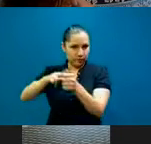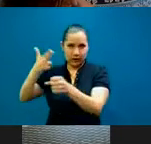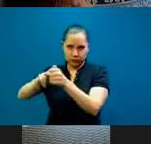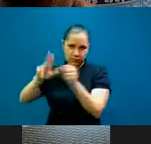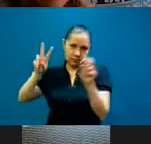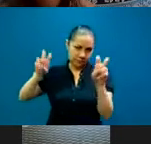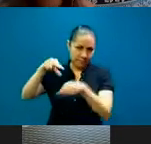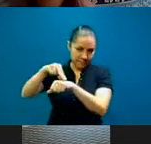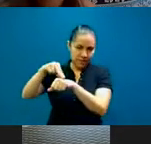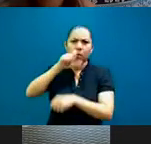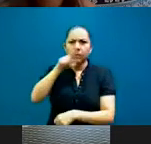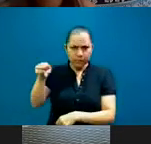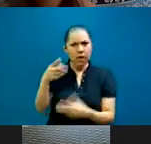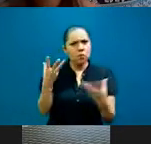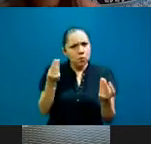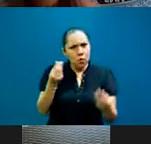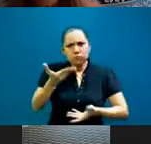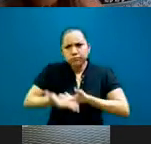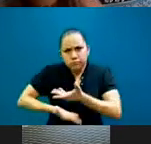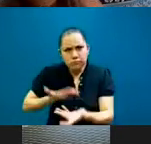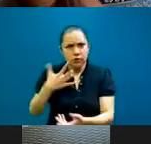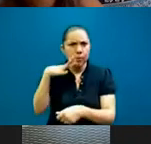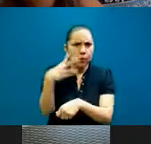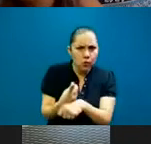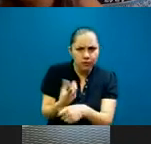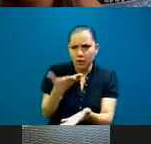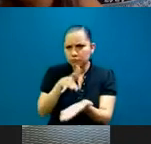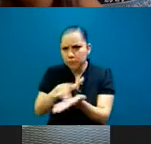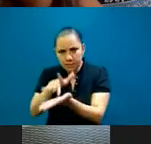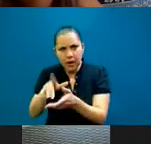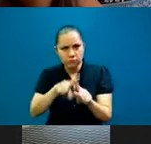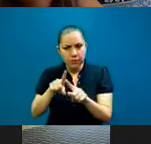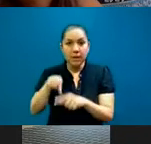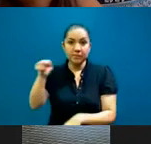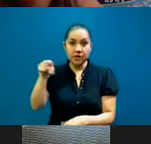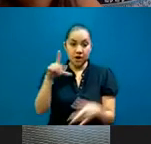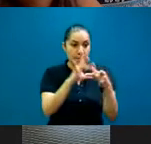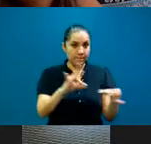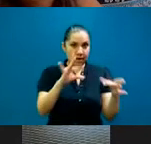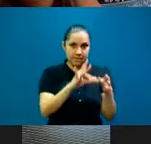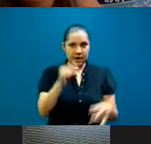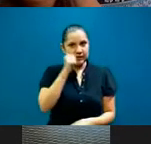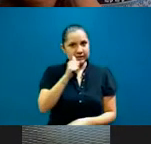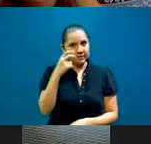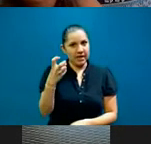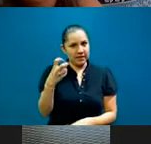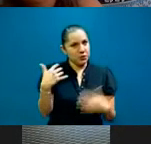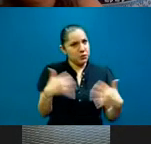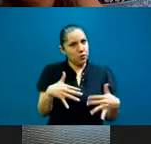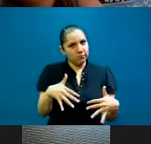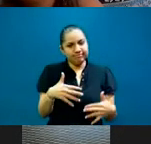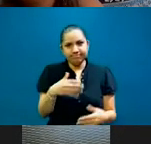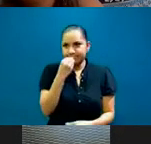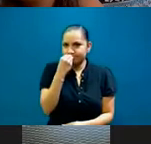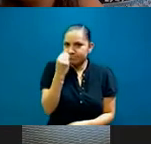voluntario. Entonces, todo lo que tiene José para compartir siempre es una delicia. Y aprovechamos hoy para que nos platique un